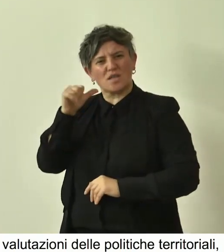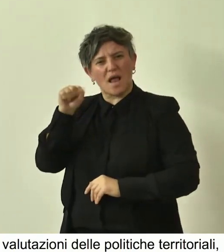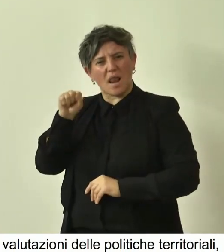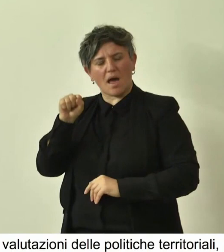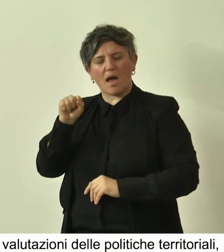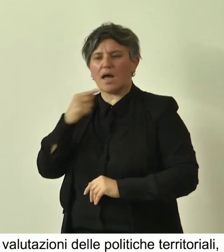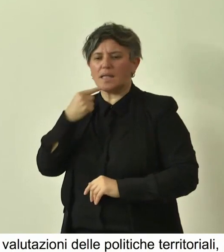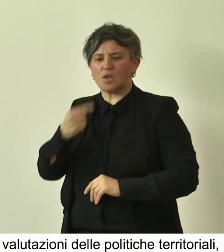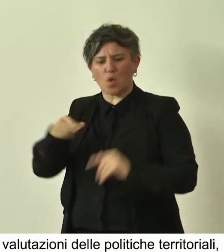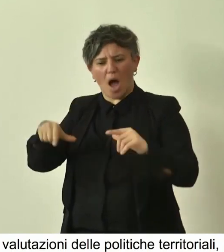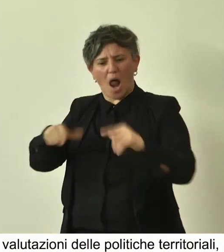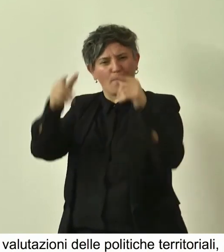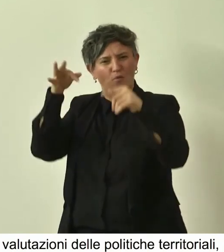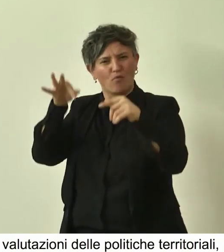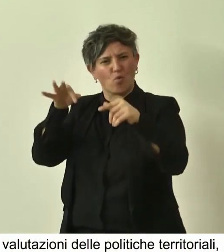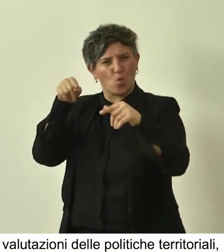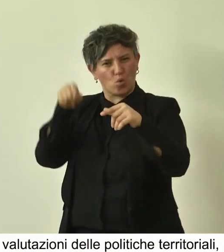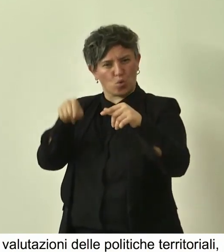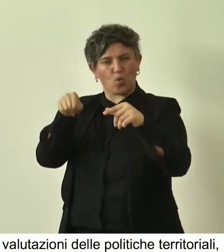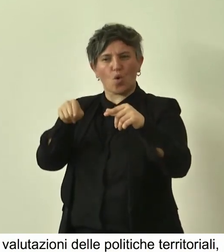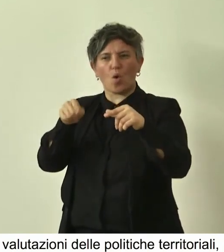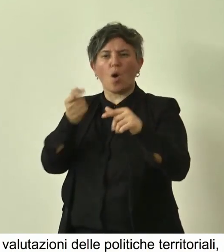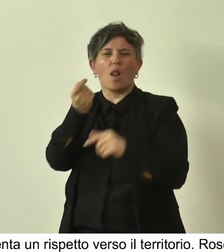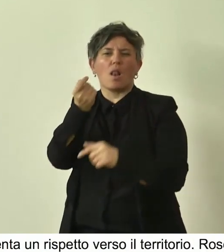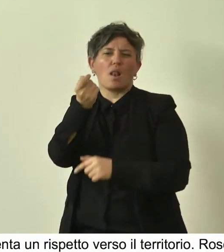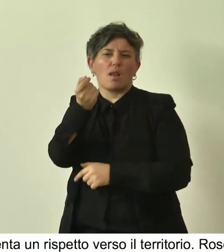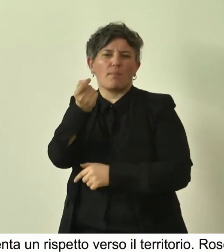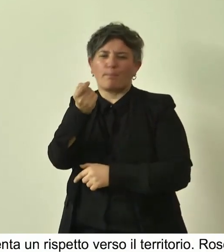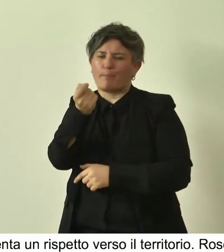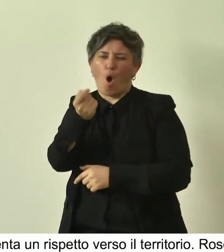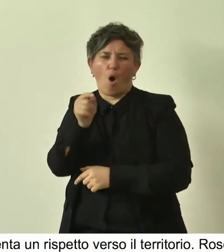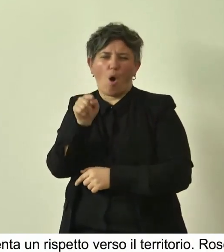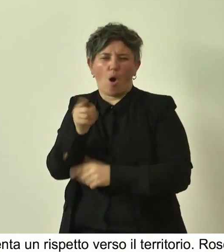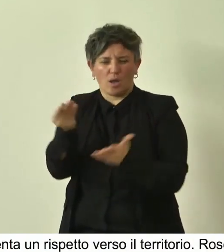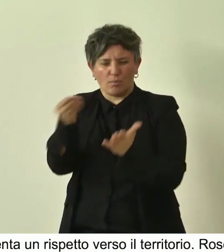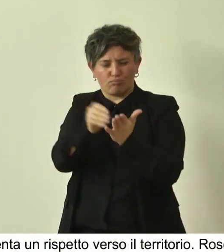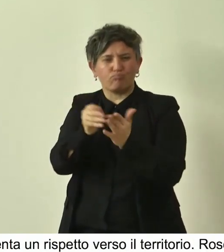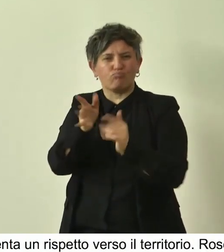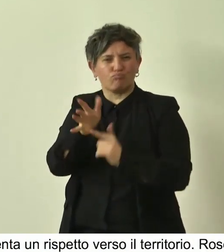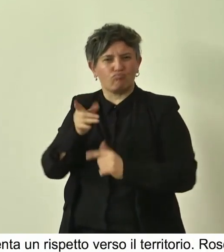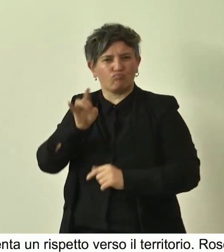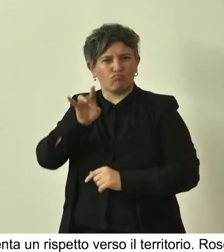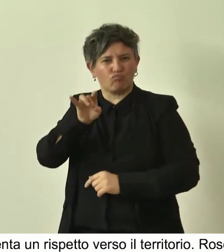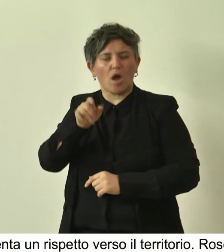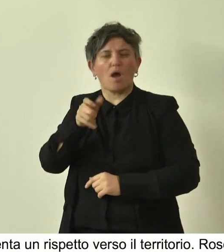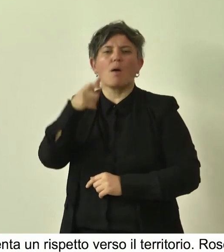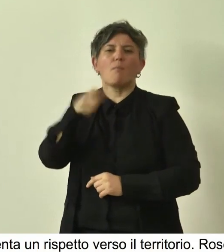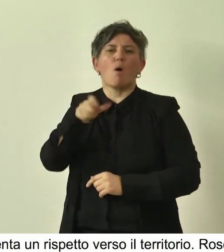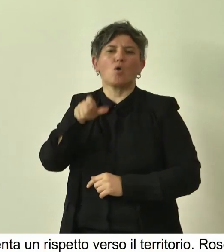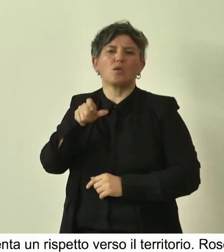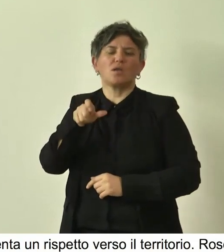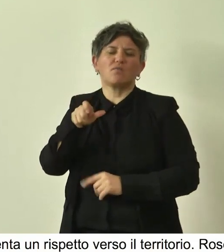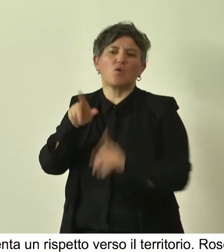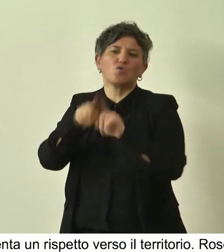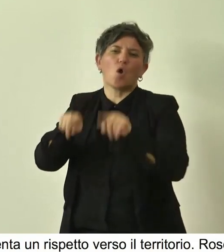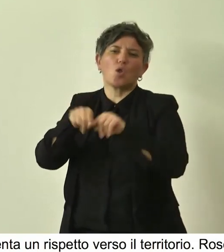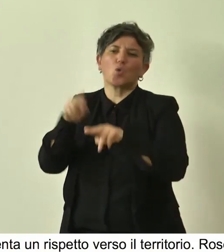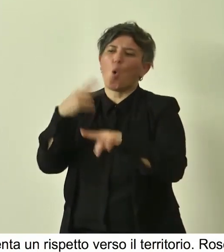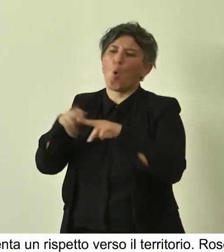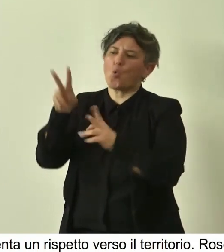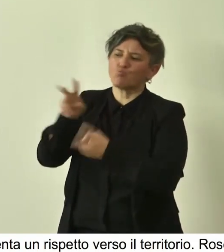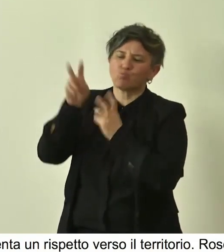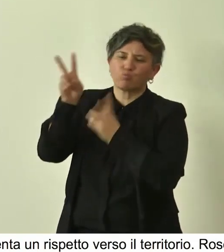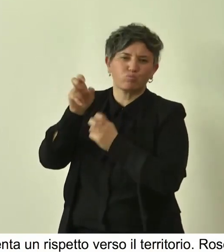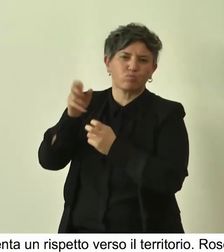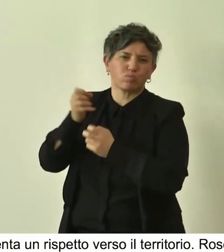gli alberi da frutto sono poco rappresentati perché appunto avevano una funzione utilitaristica e di